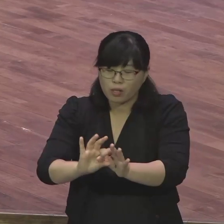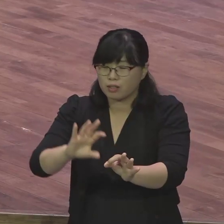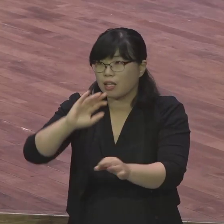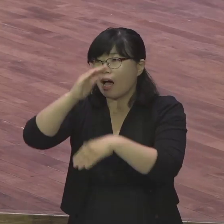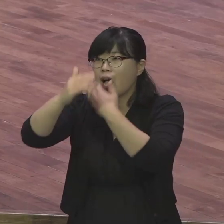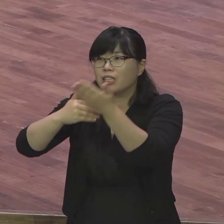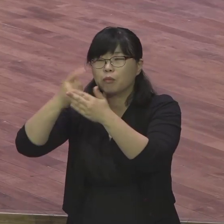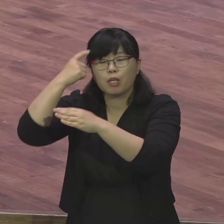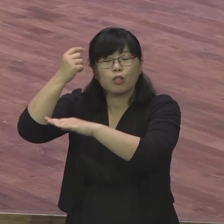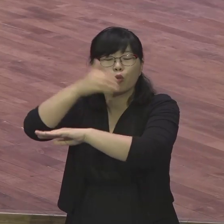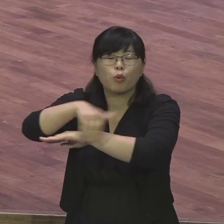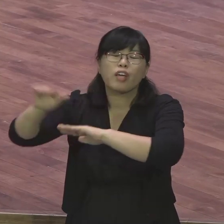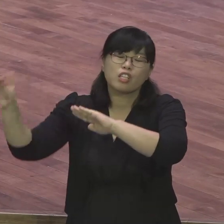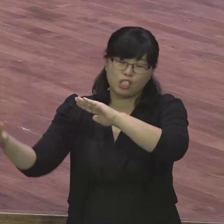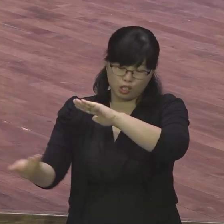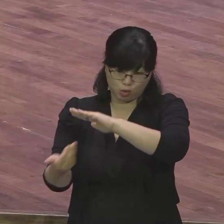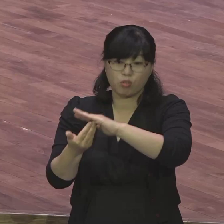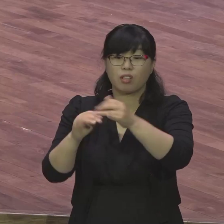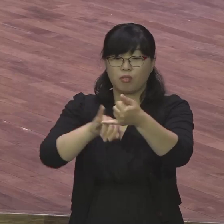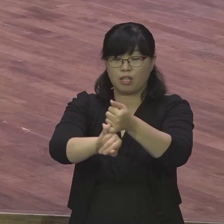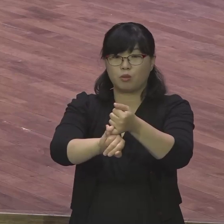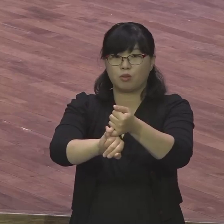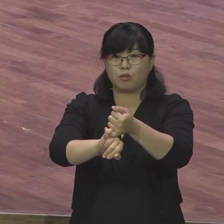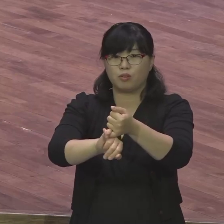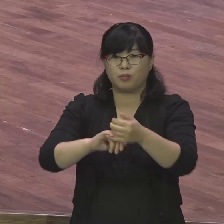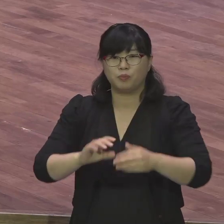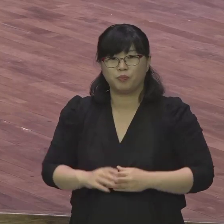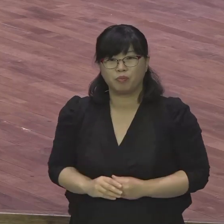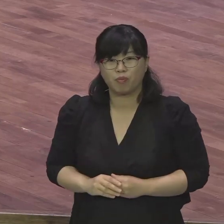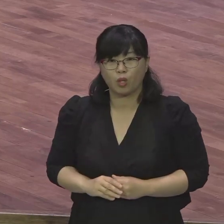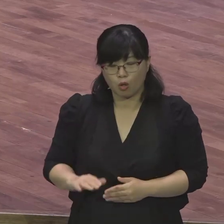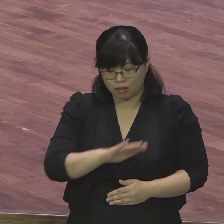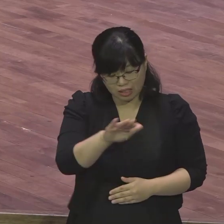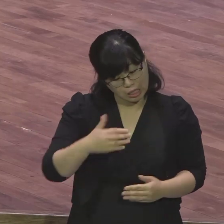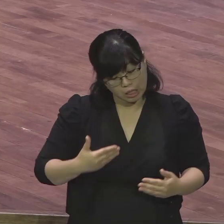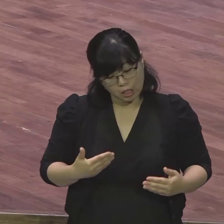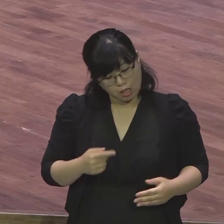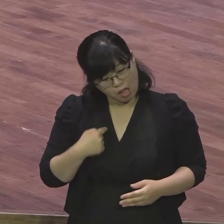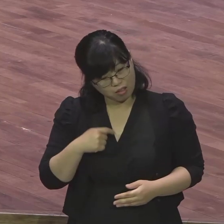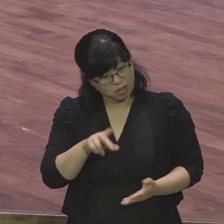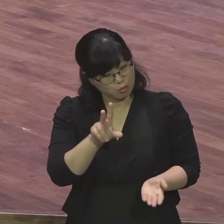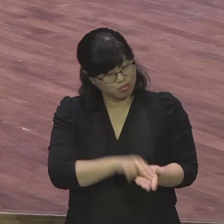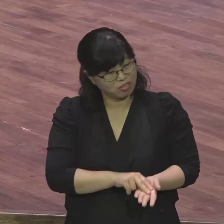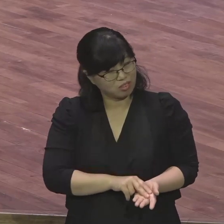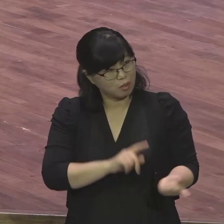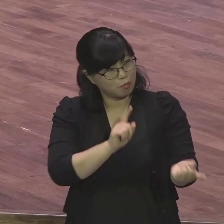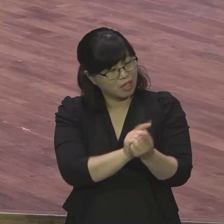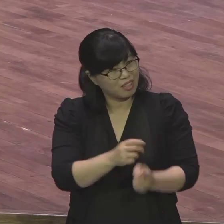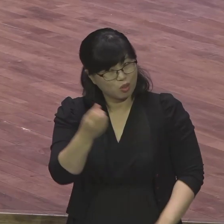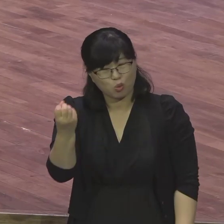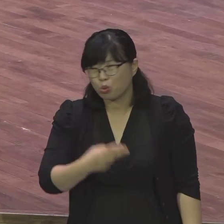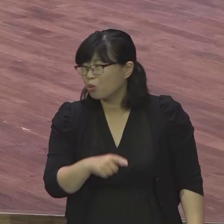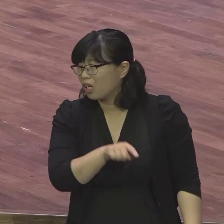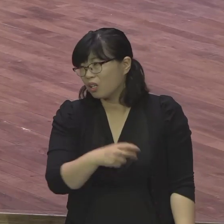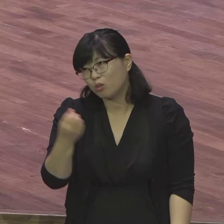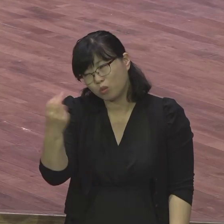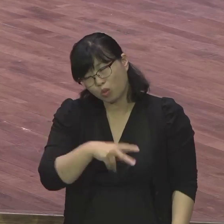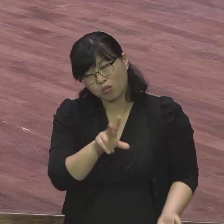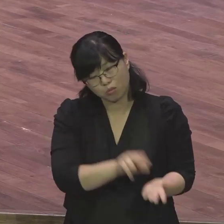살아간다고 실망하거나 좌절하지 자리하지 마시기 바랍니다 결국 온다 하나님 뜻대로 여러분 인도하실 거니까